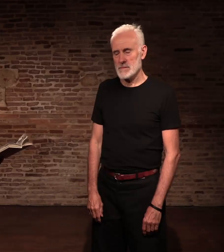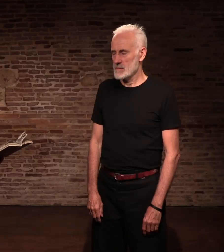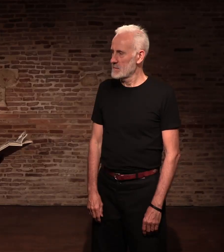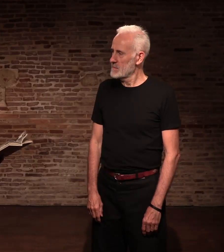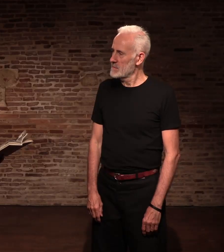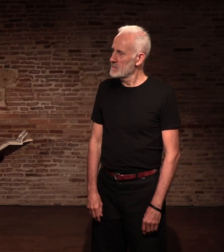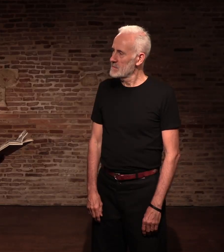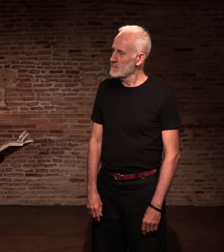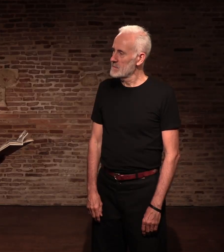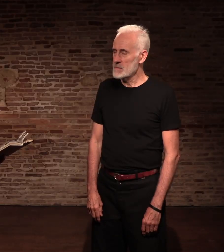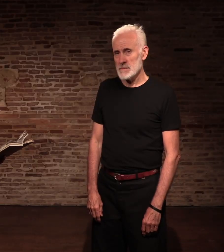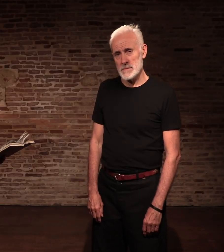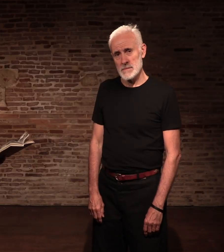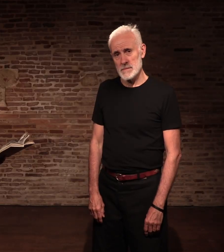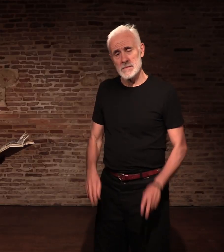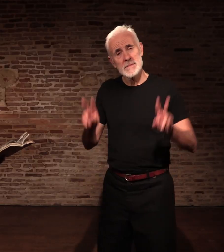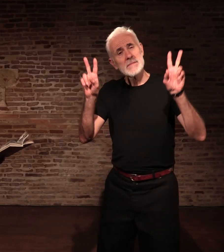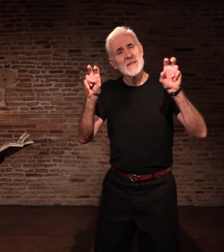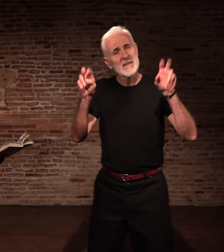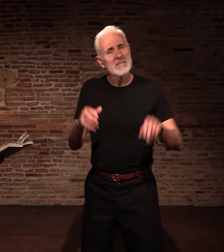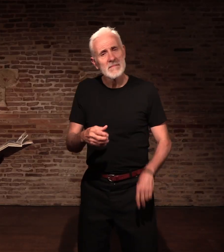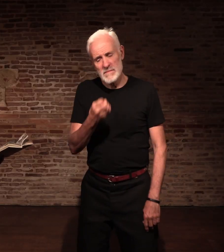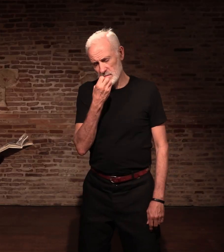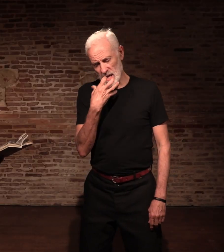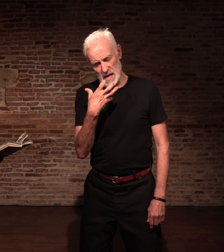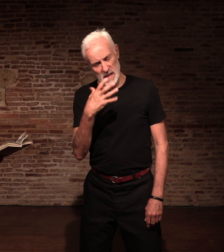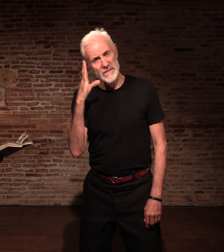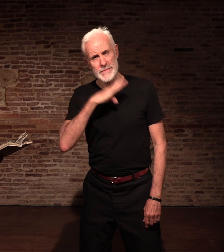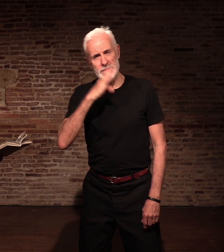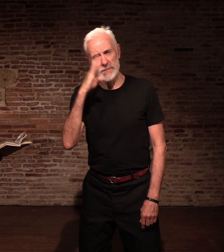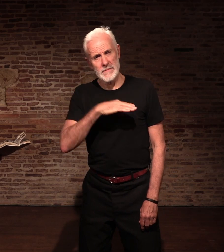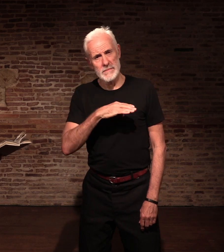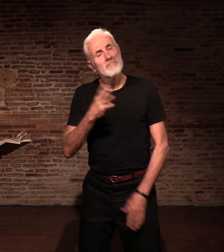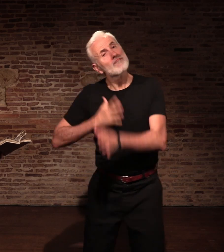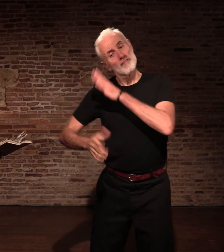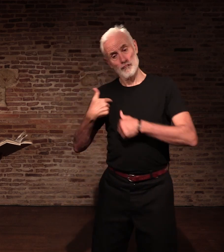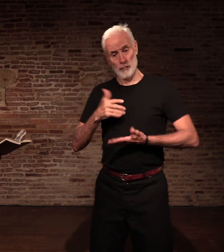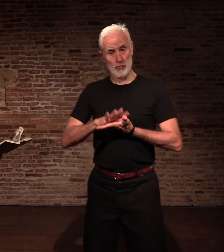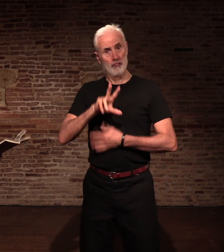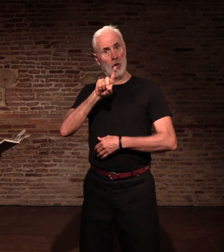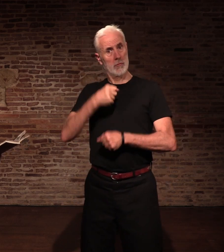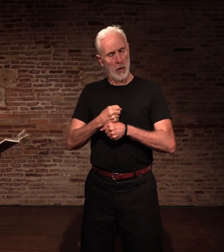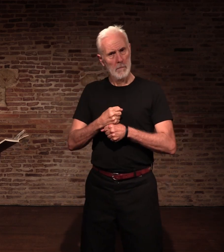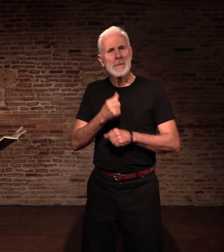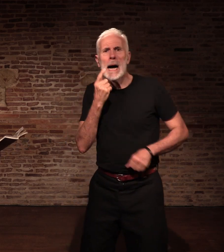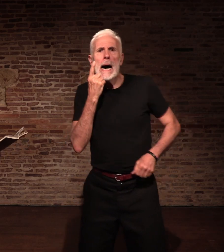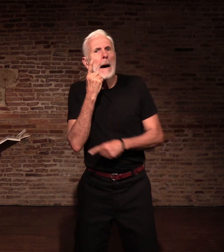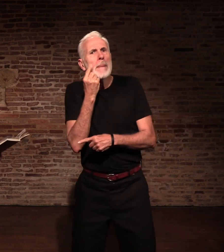La mauvaise haleine J'avais 30 ans et mon père trouvait que j'avais mauvaise haleine.